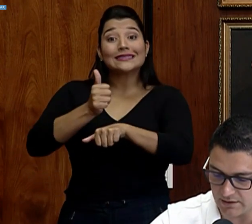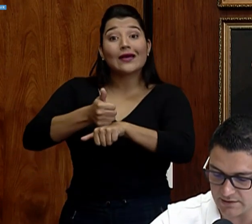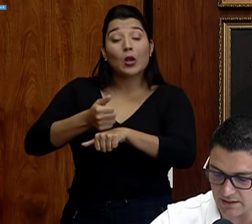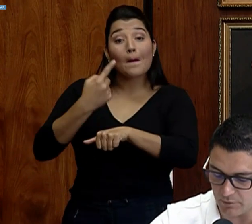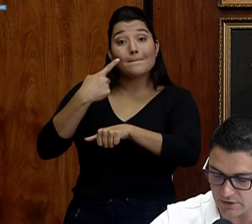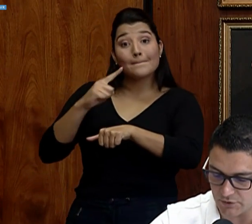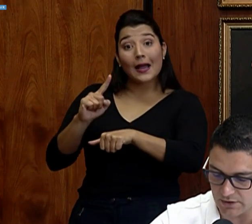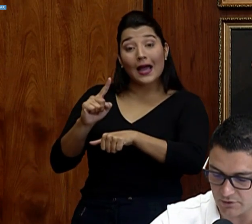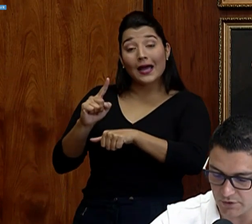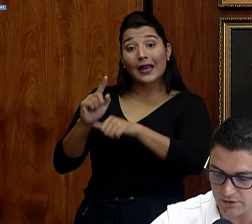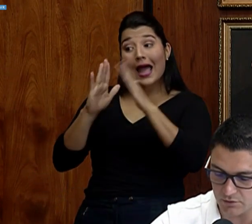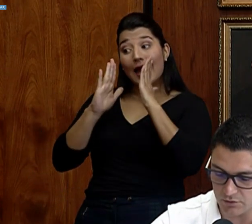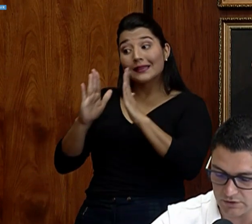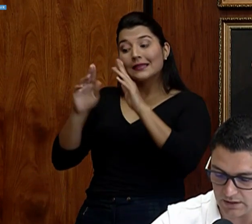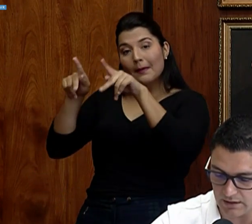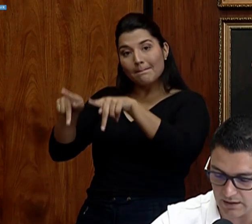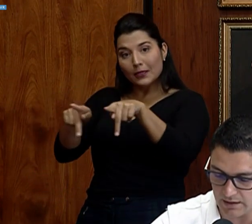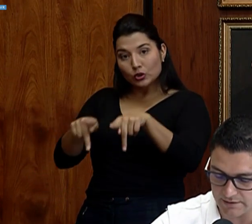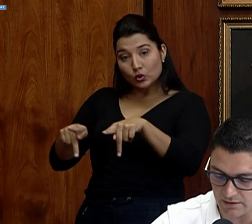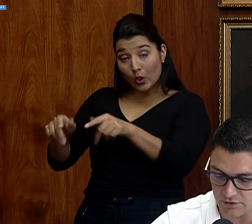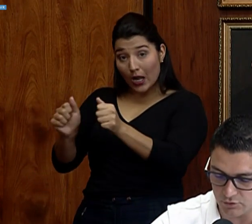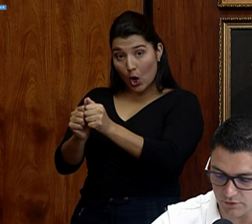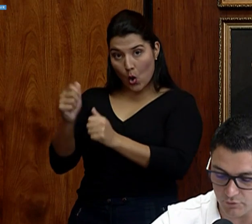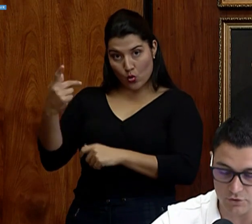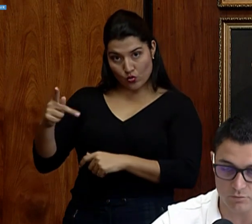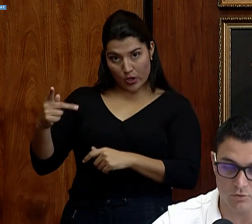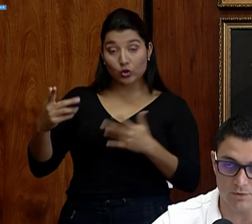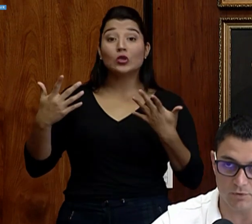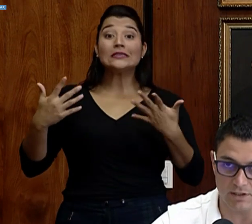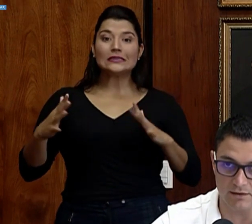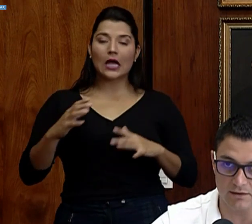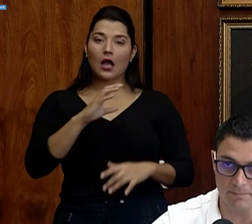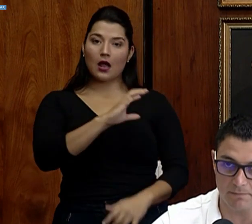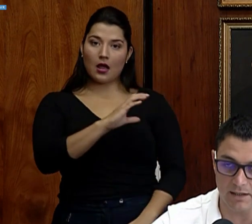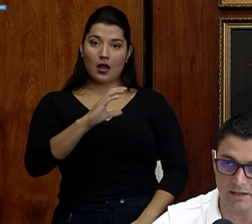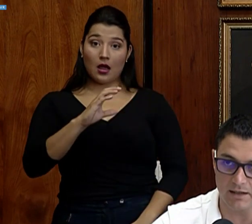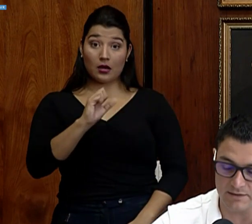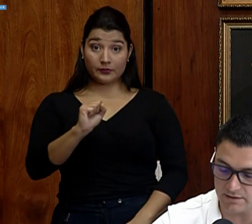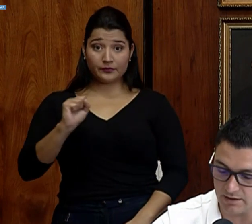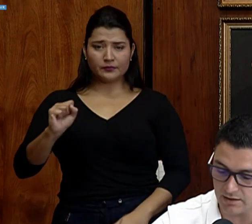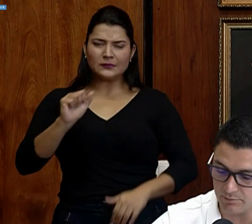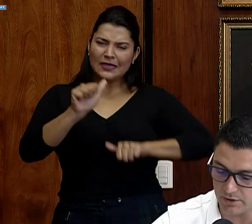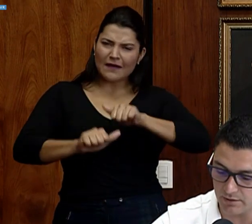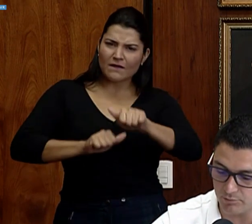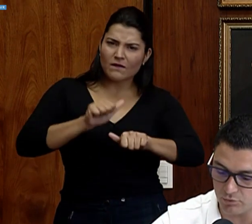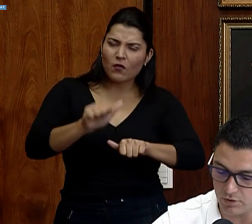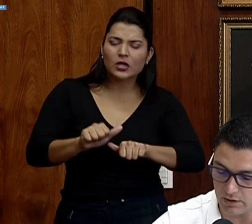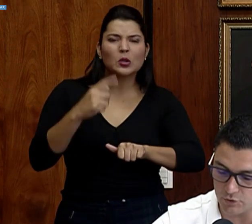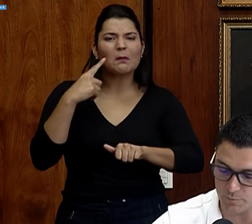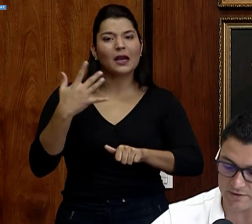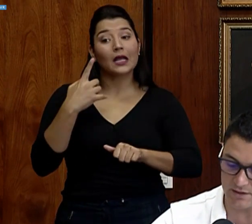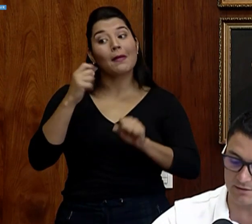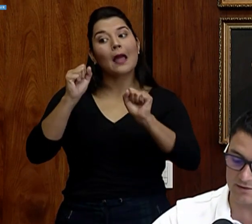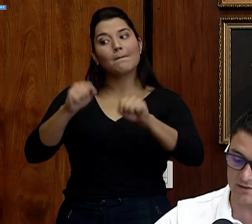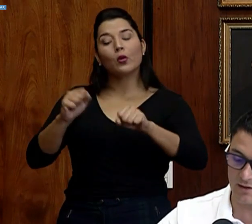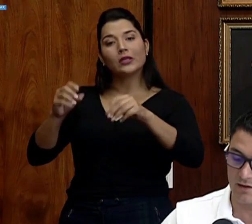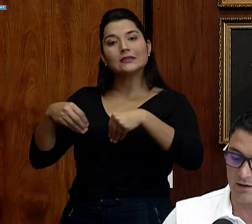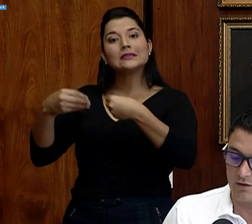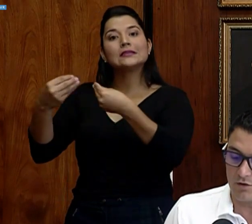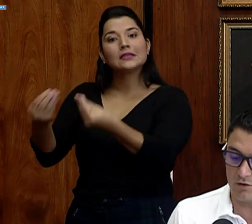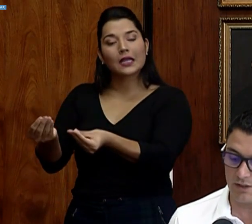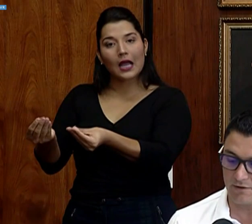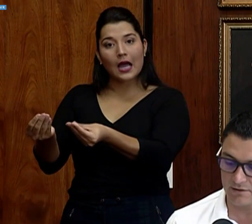que pertenecen a poblaciones de riesgo, ya la Caja ha estado haciendo un esfuerzo muy importante para hacerle llegar, por ejemplo, a los pacientes